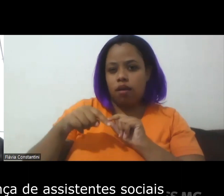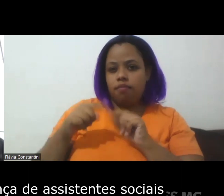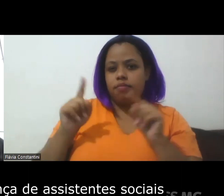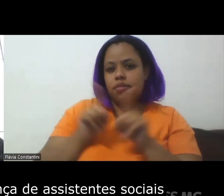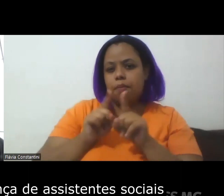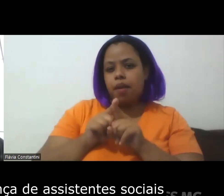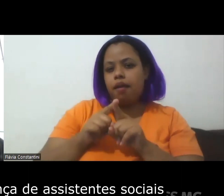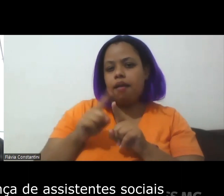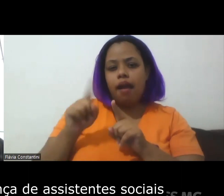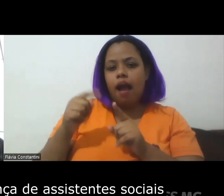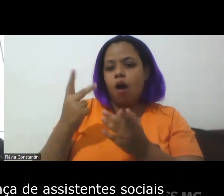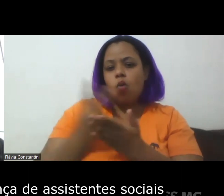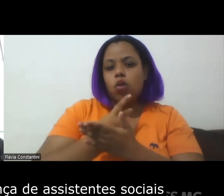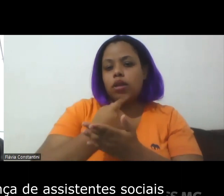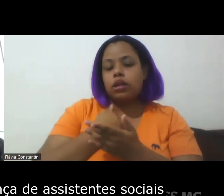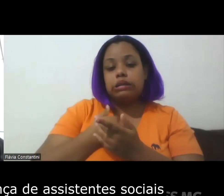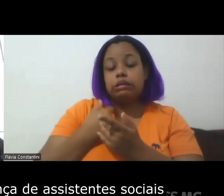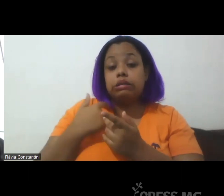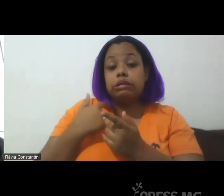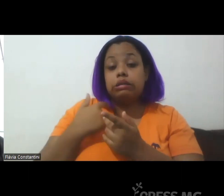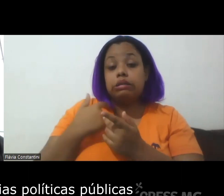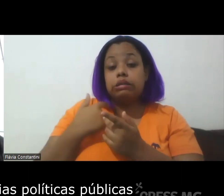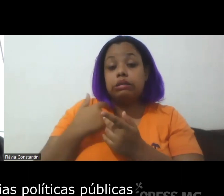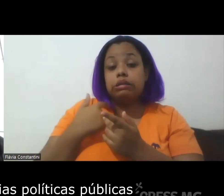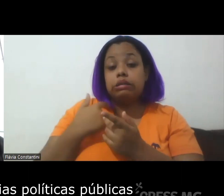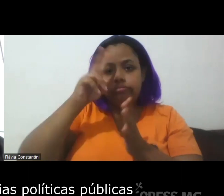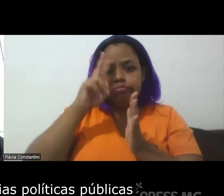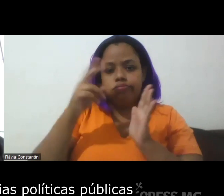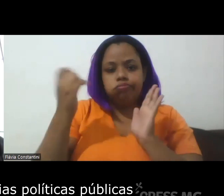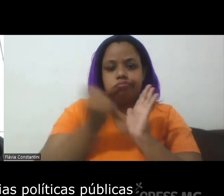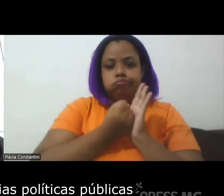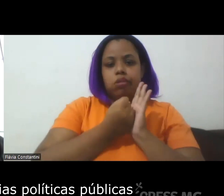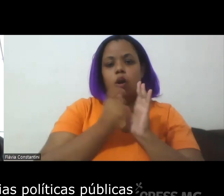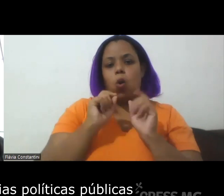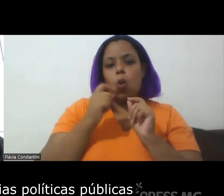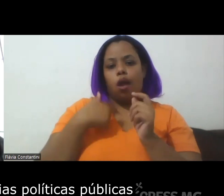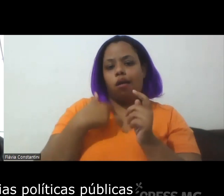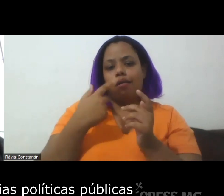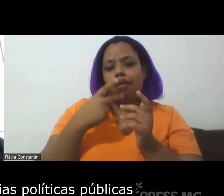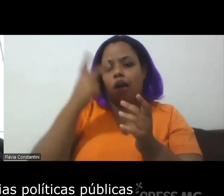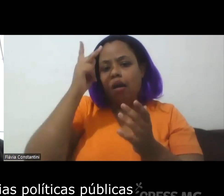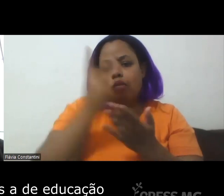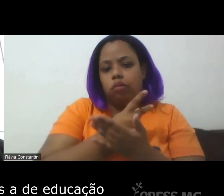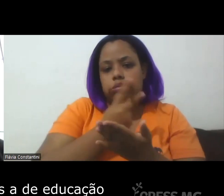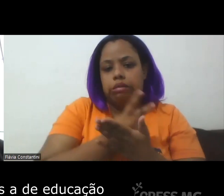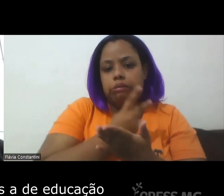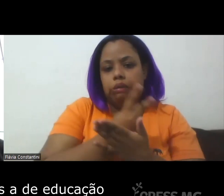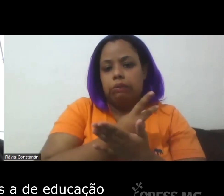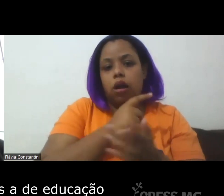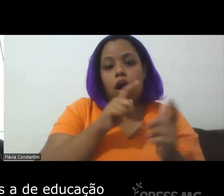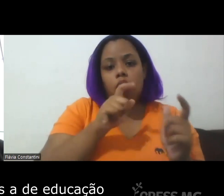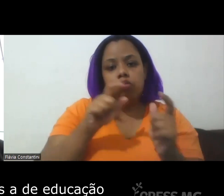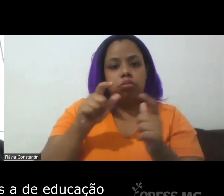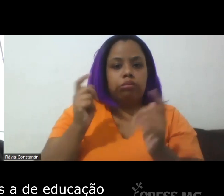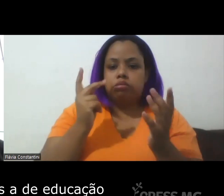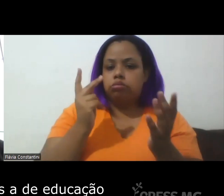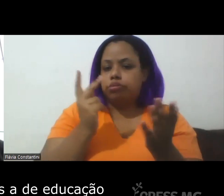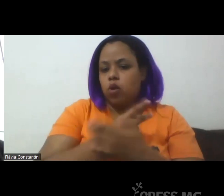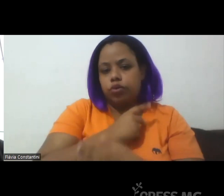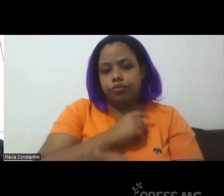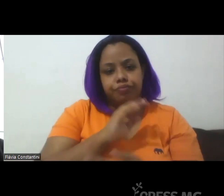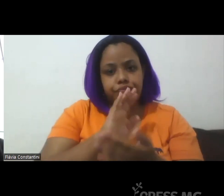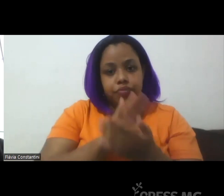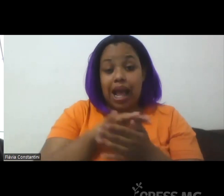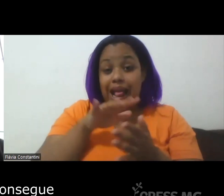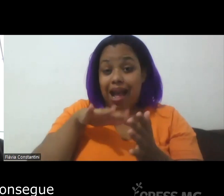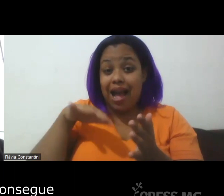a presença de assistentes sociais, na medida que várias políticas públicas, dentre as quais a de educação,